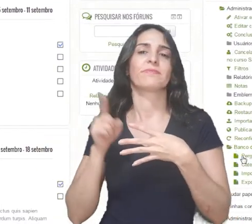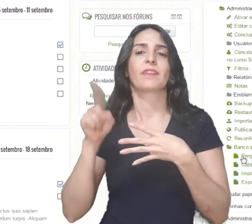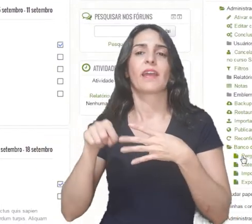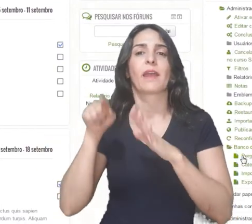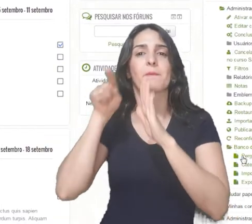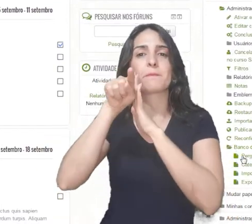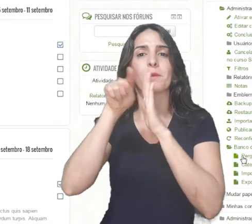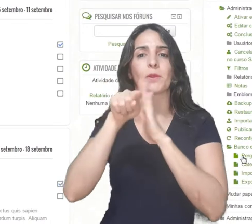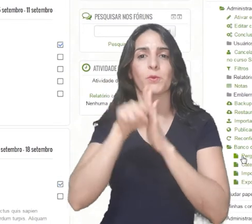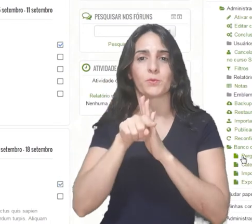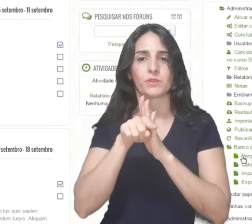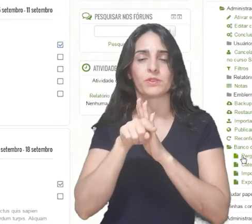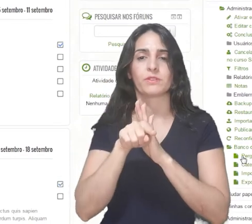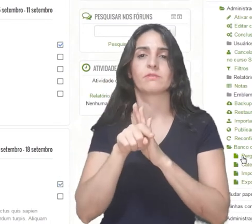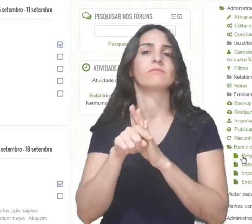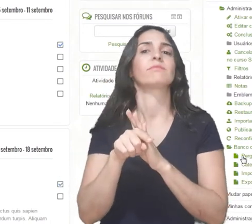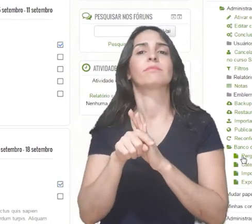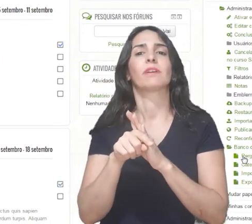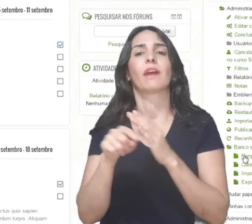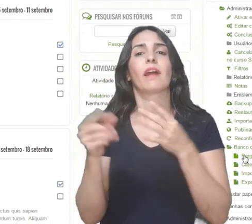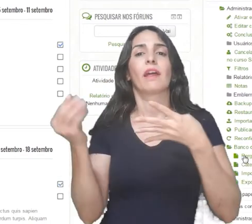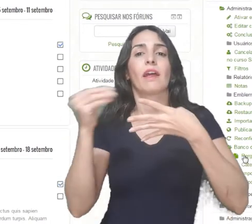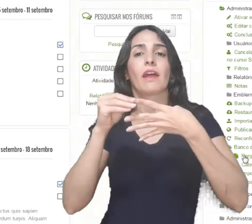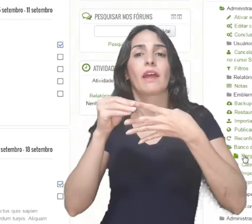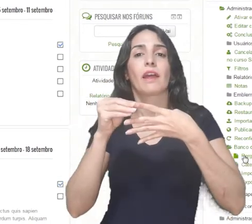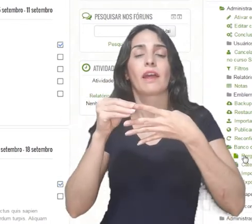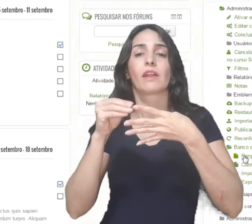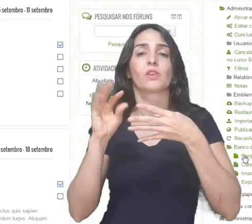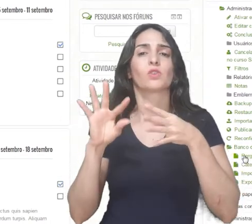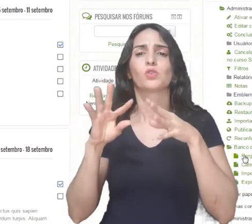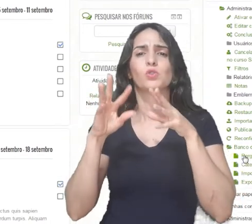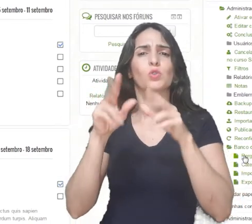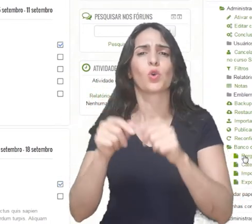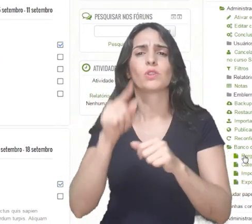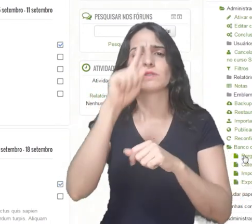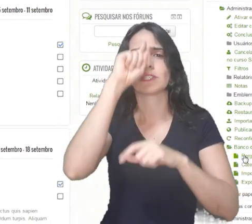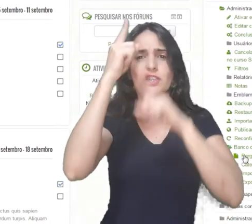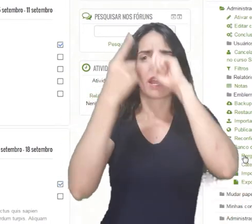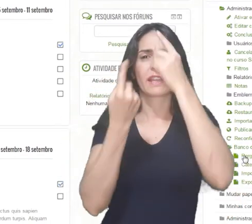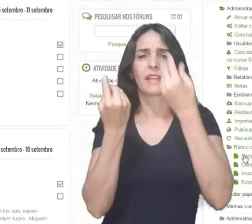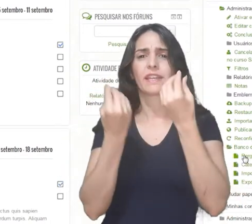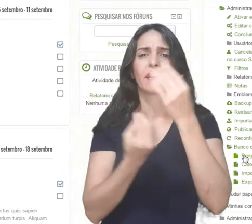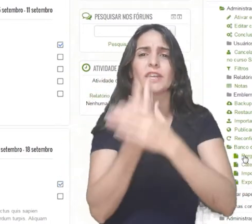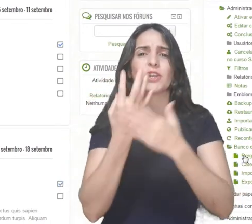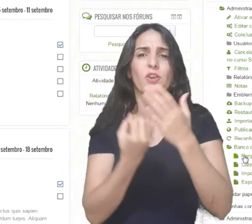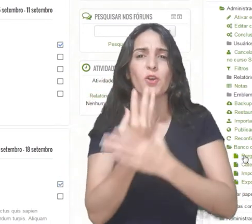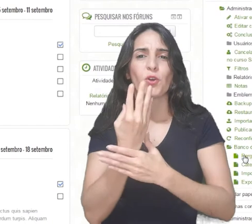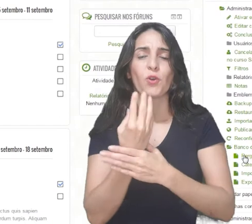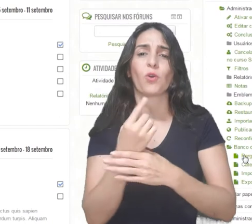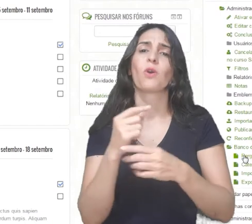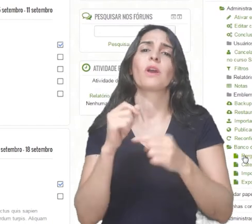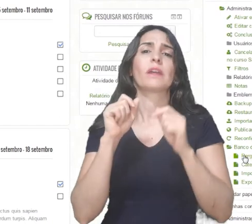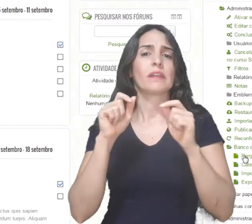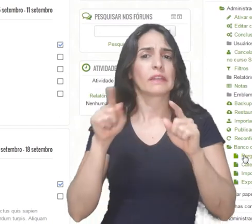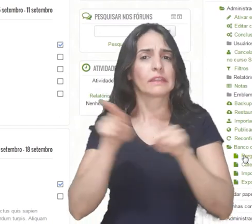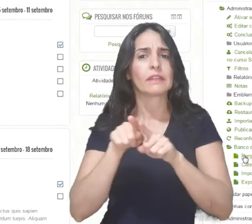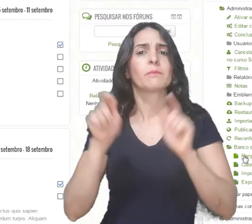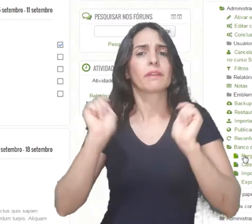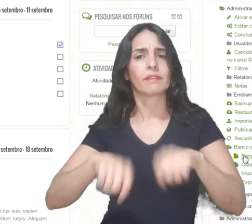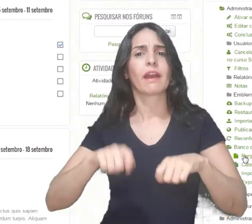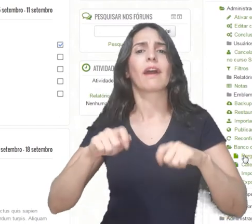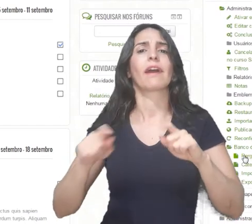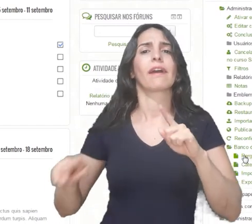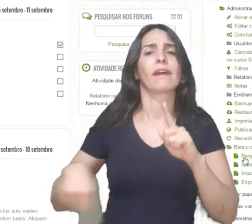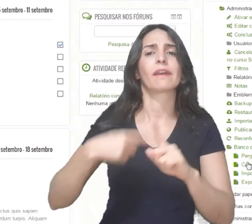A primeira opção é perguntas. Ali aparecem todas as perguntas que já foram criadas e onde você vai poder criar